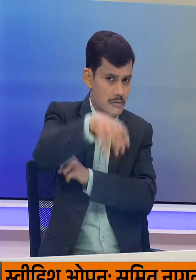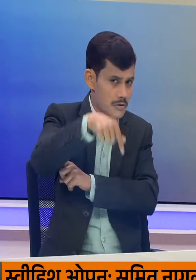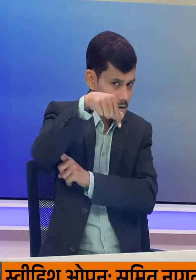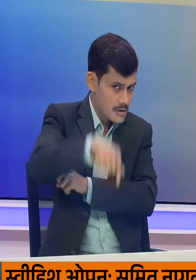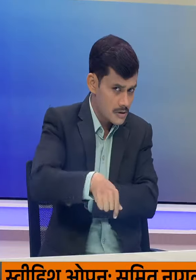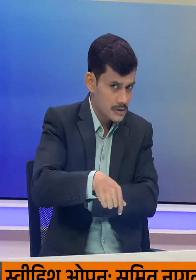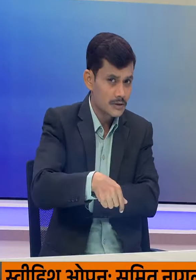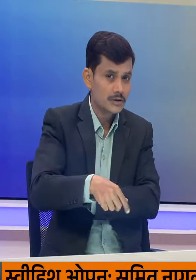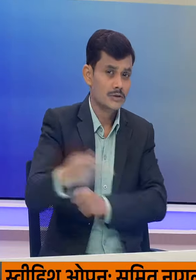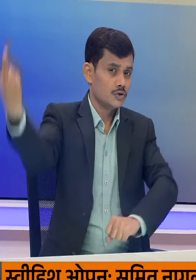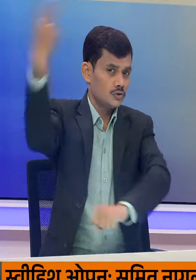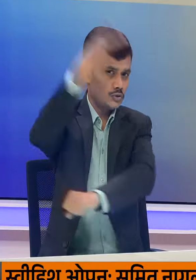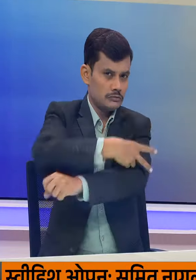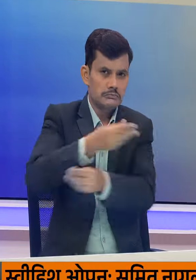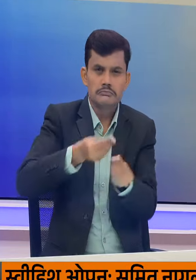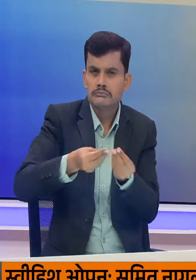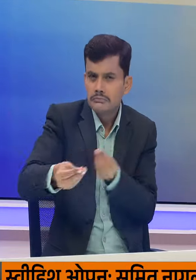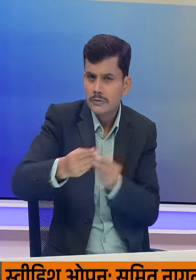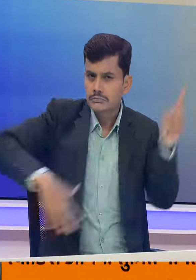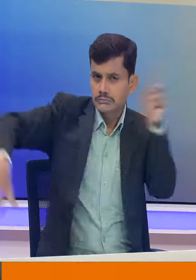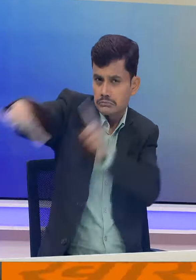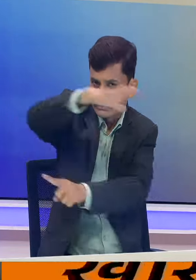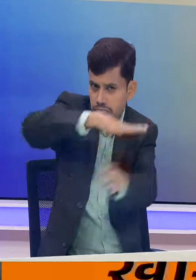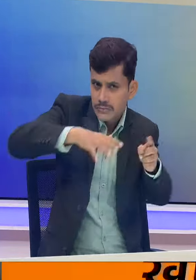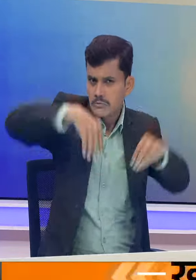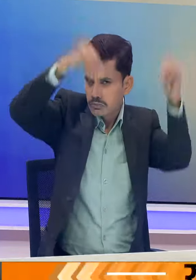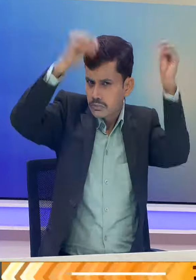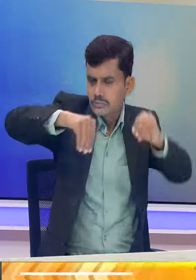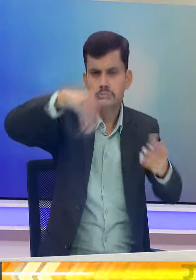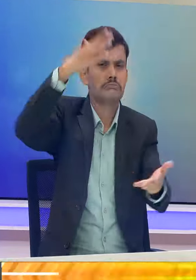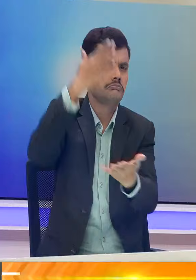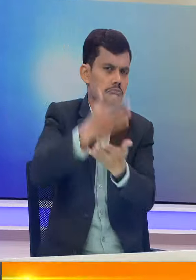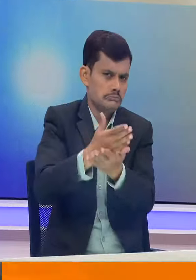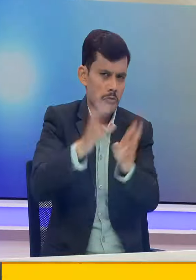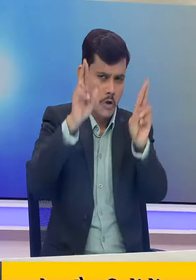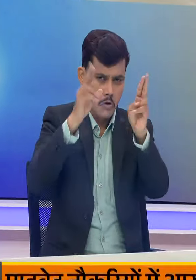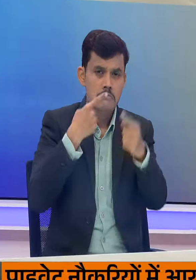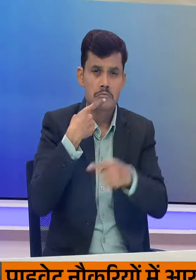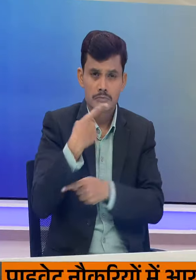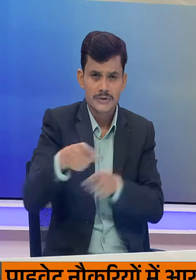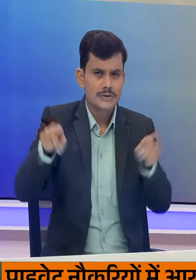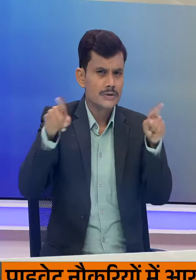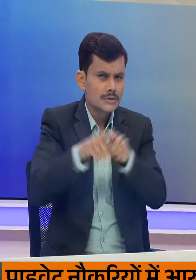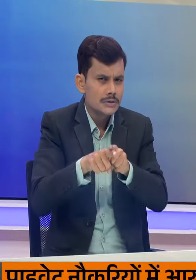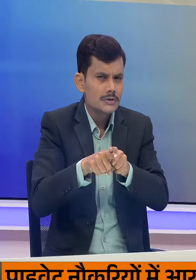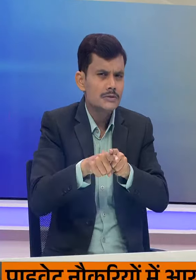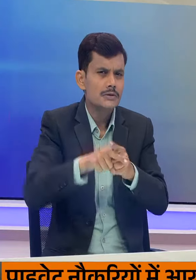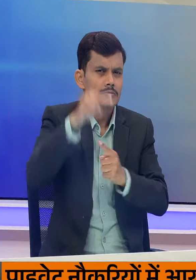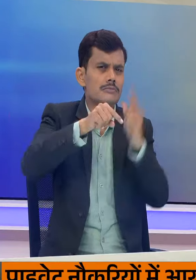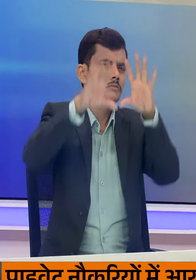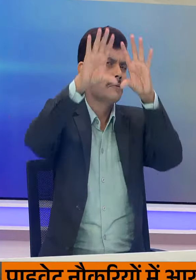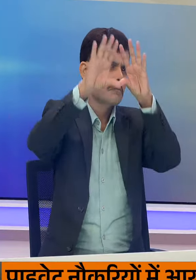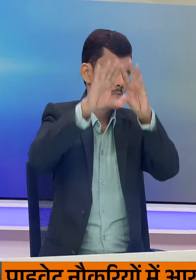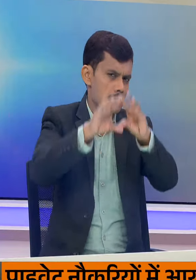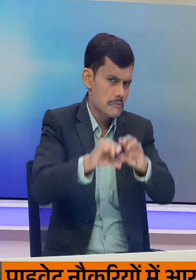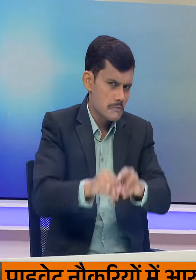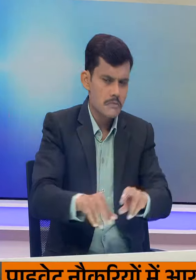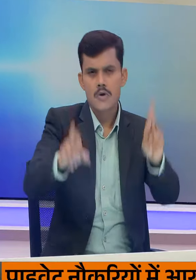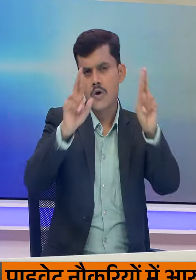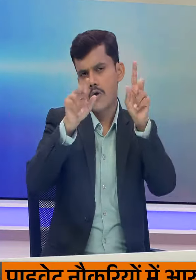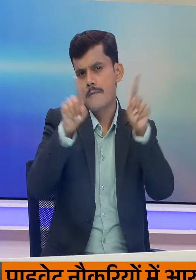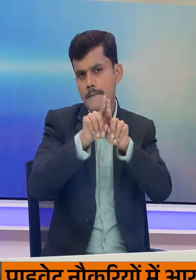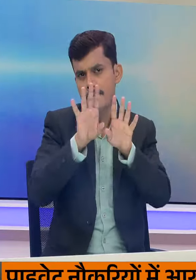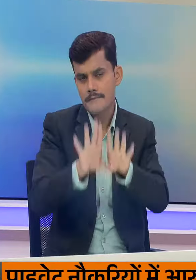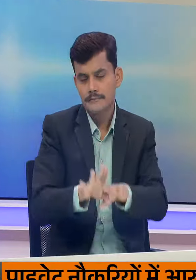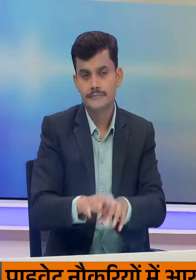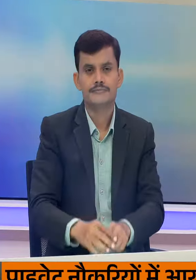अगले दो दिनों तक शेत्र में बारिश नहीं होने का अनुमान जताया है जिससे इस्ति में तेजी से सुधार होने की भी उम्मीद है